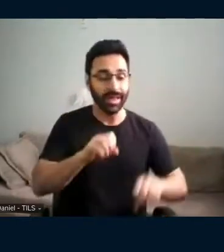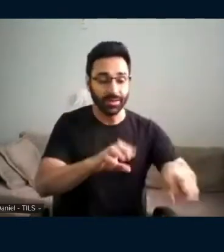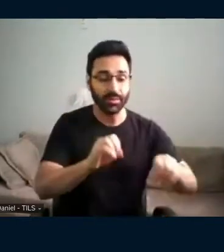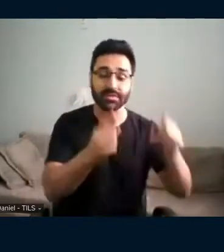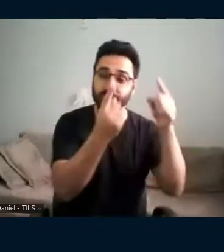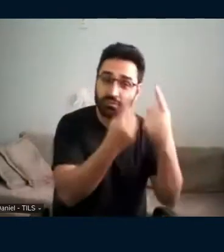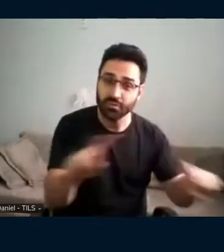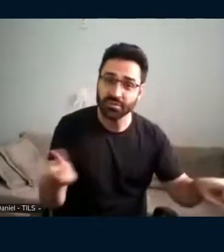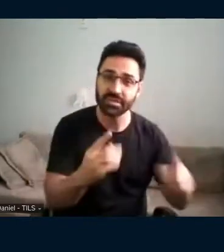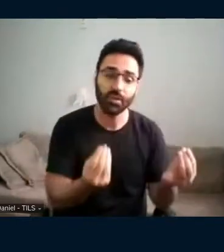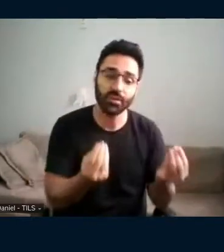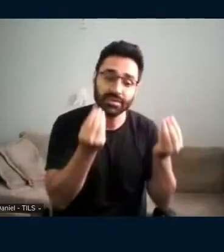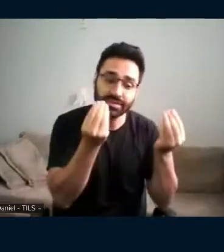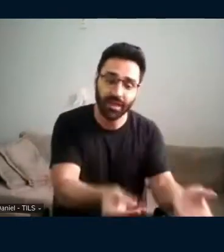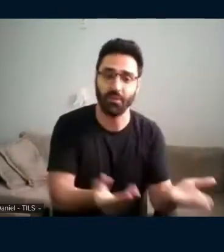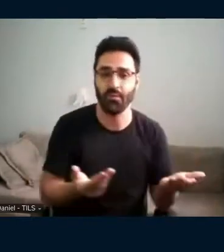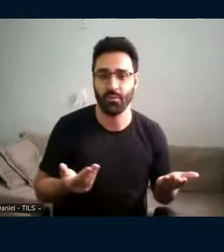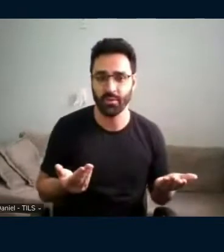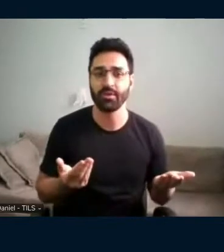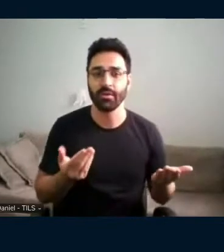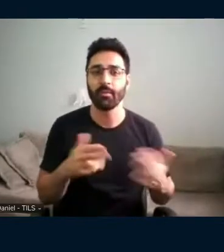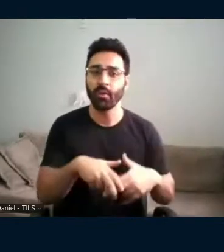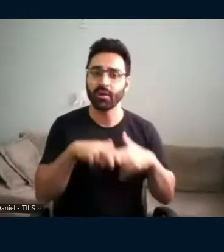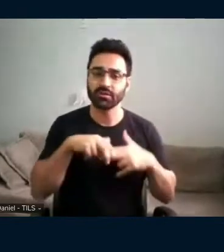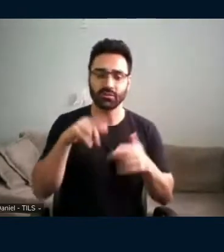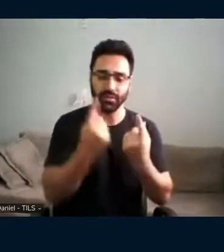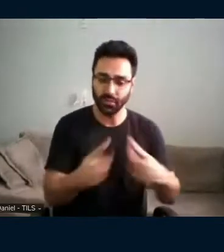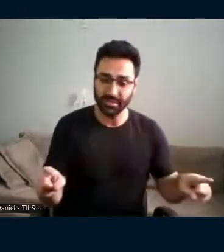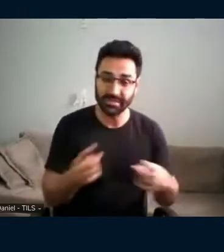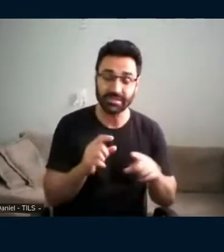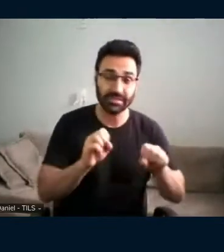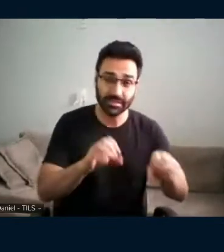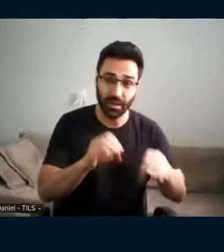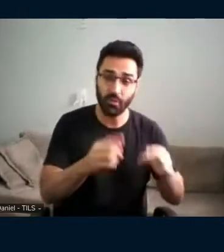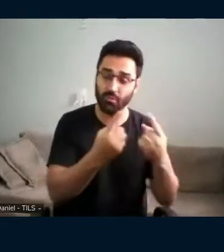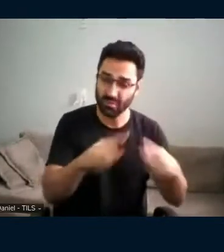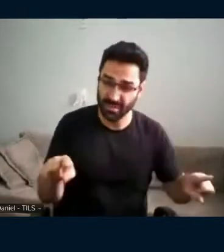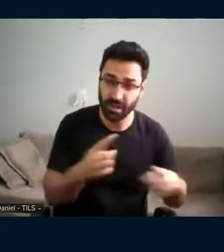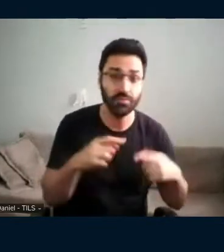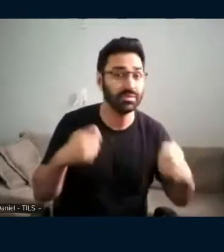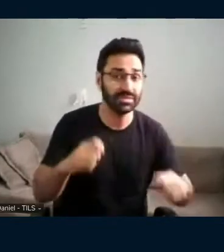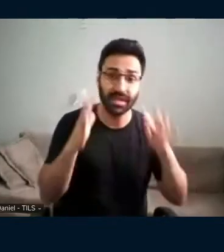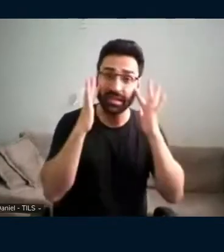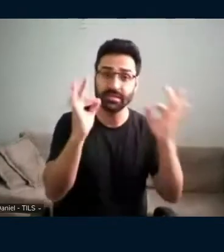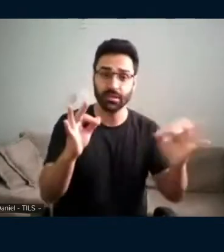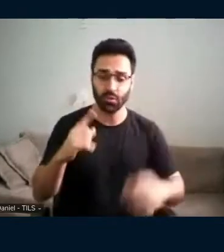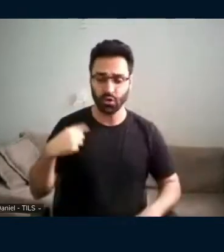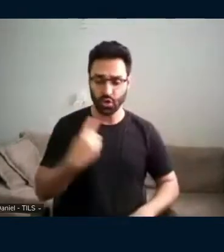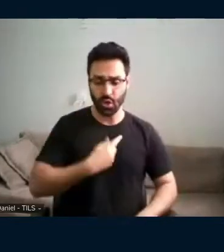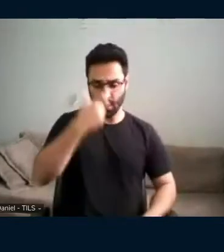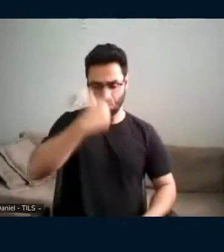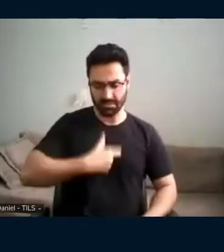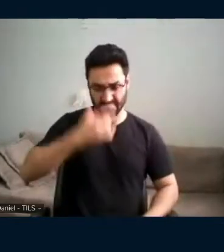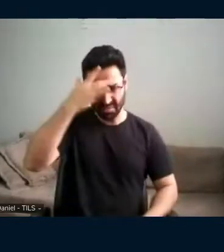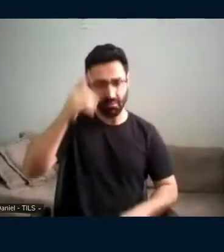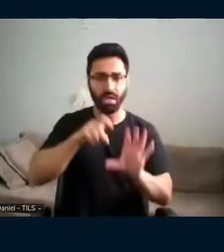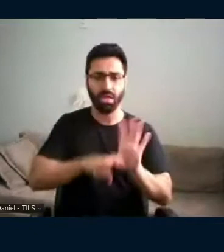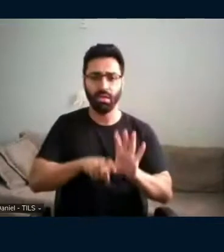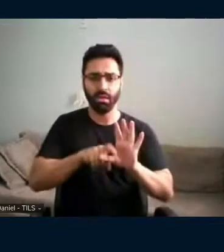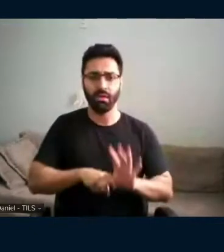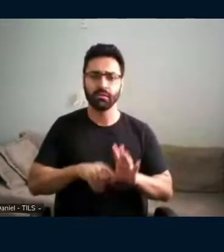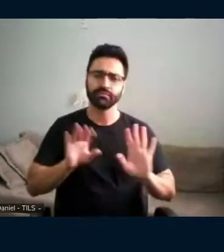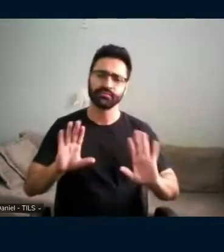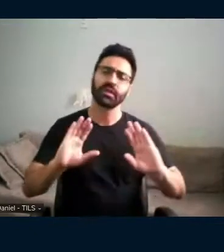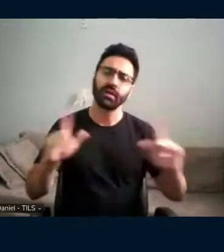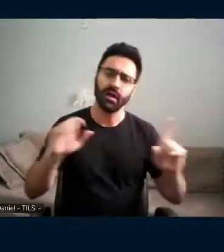do mundo inteiro precisa prestar atenção nisso, nós não somos seres de dependência, claro que a sociedade